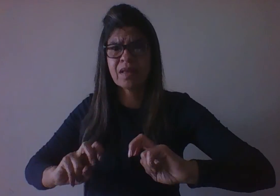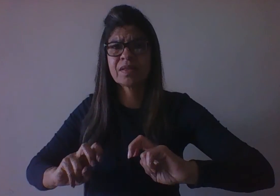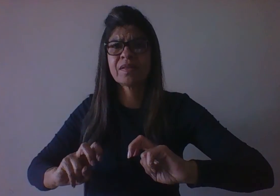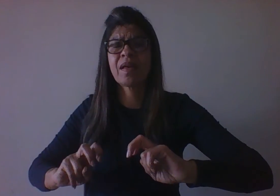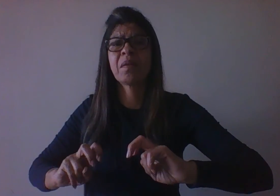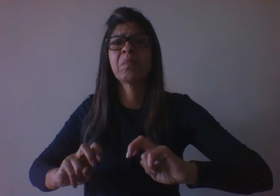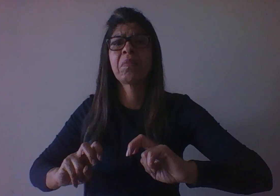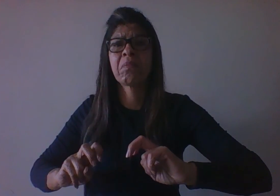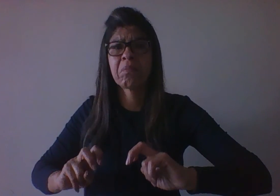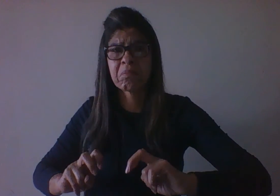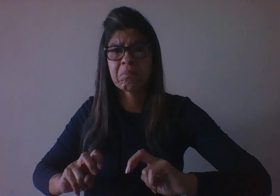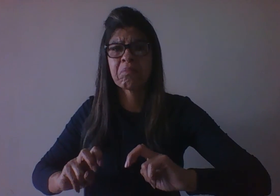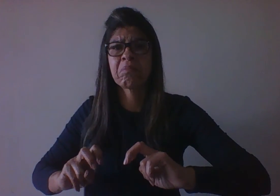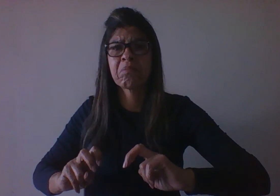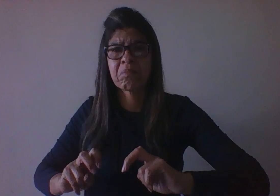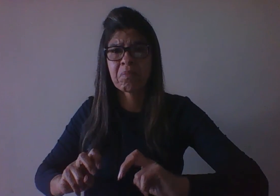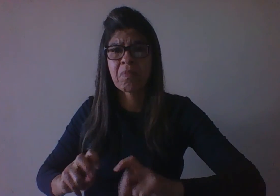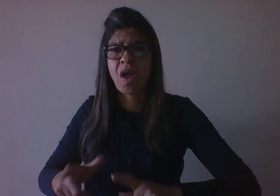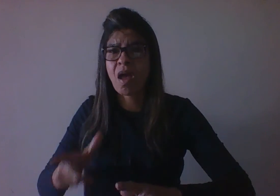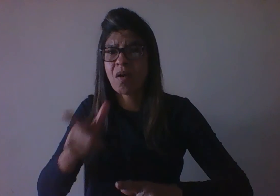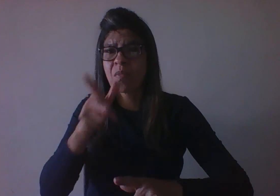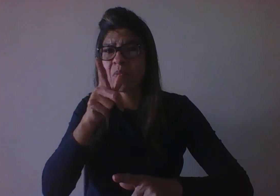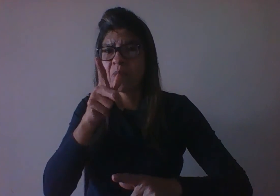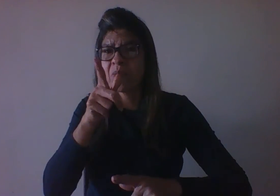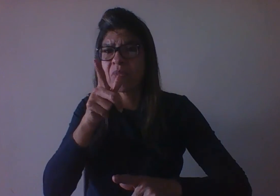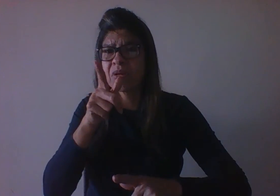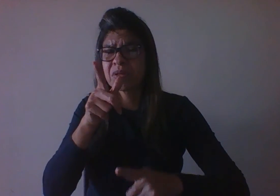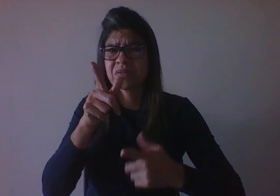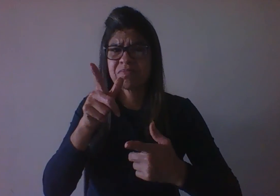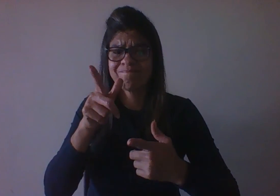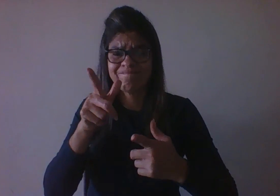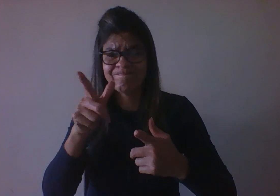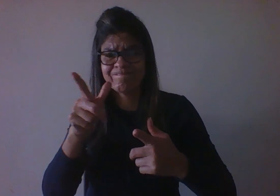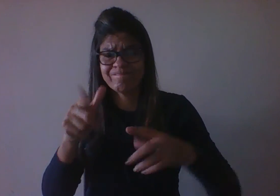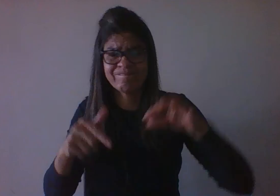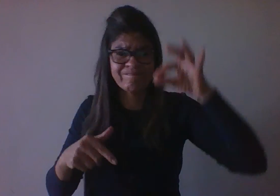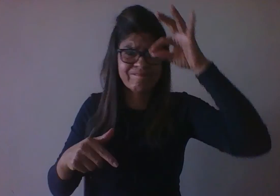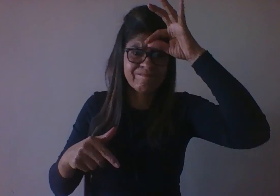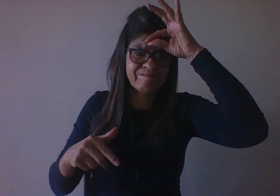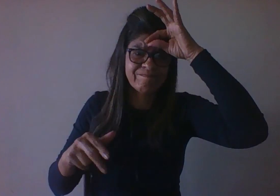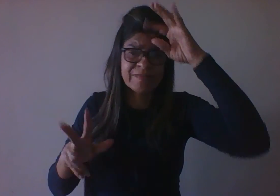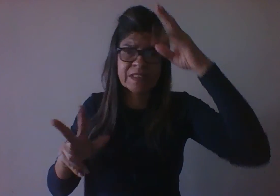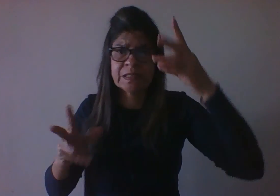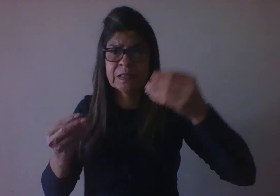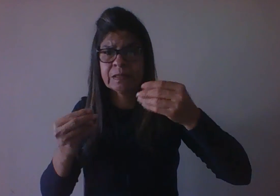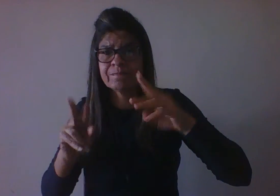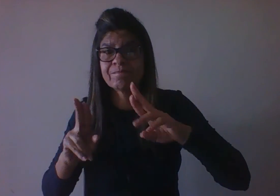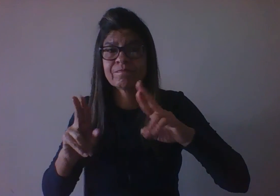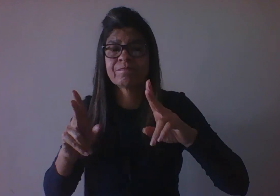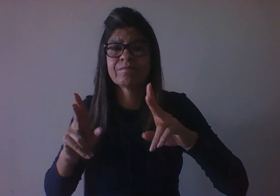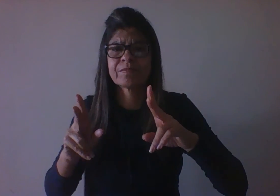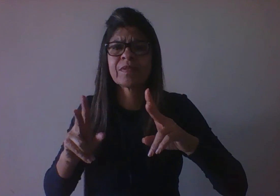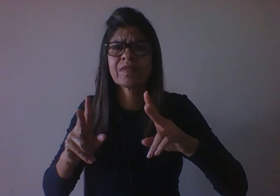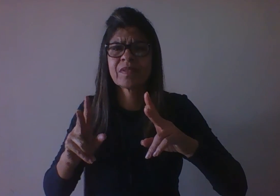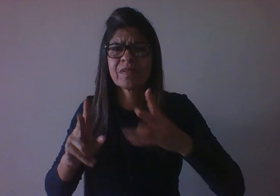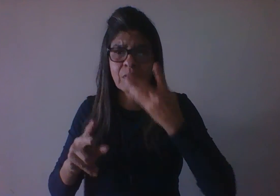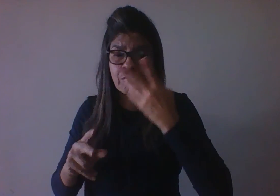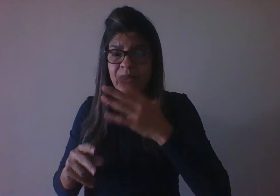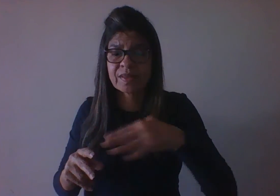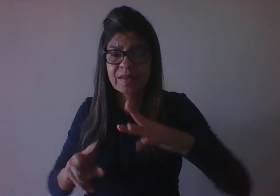fálico determinante das relações desse indivíduo, da orientação da pulsão desse